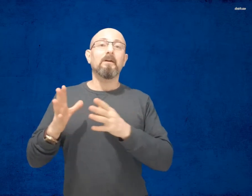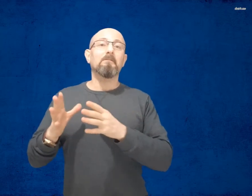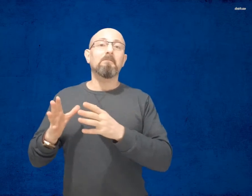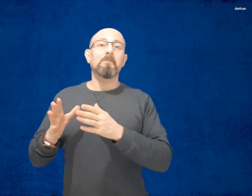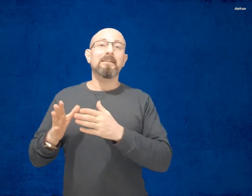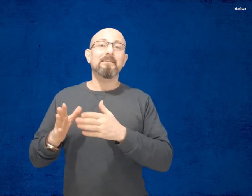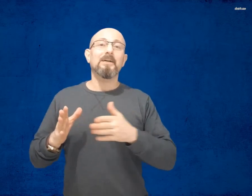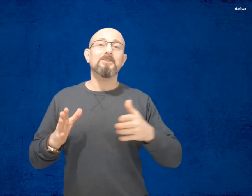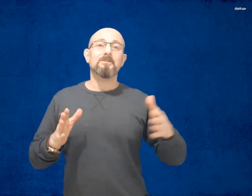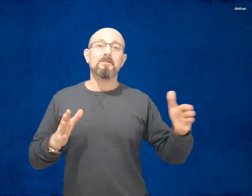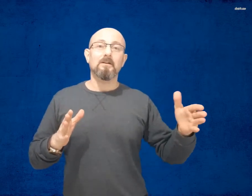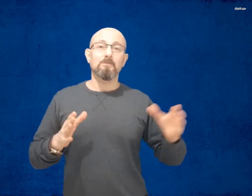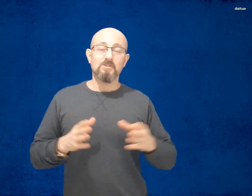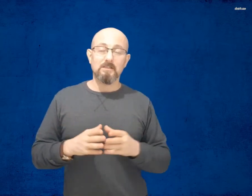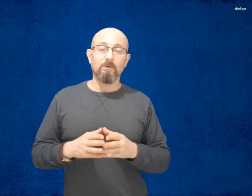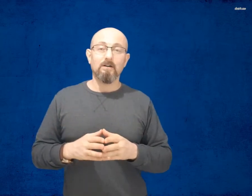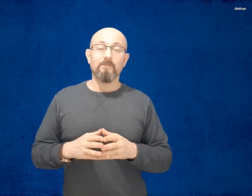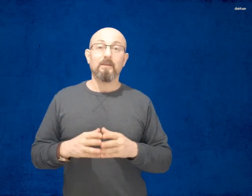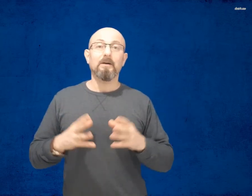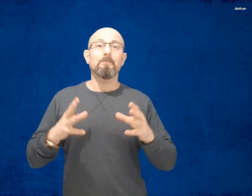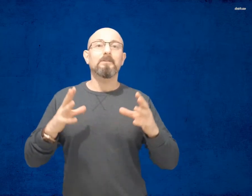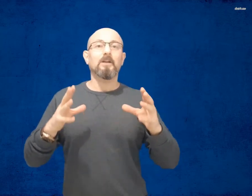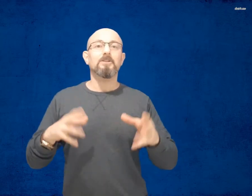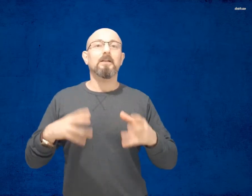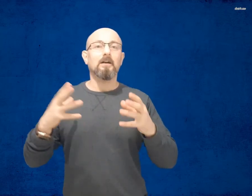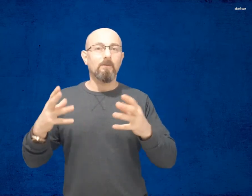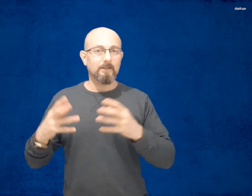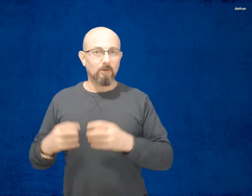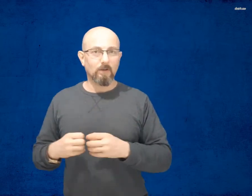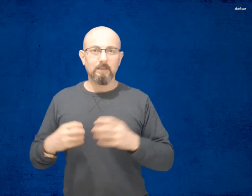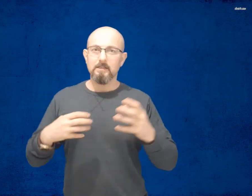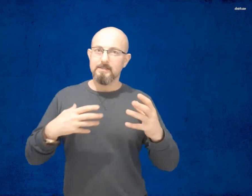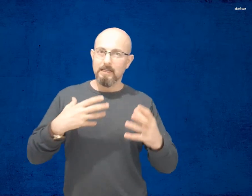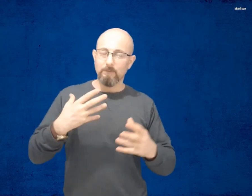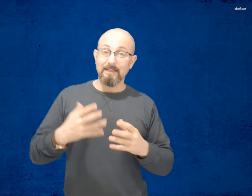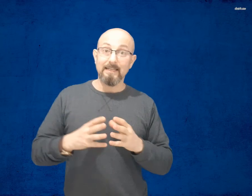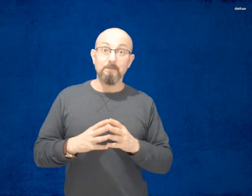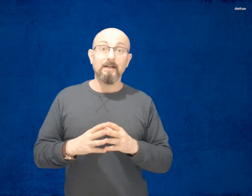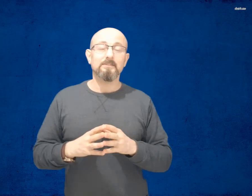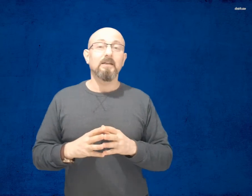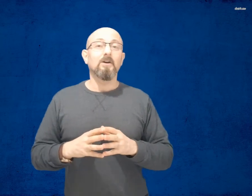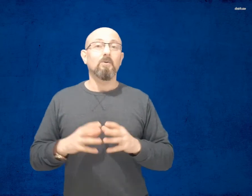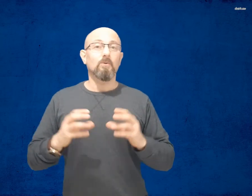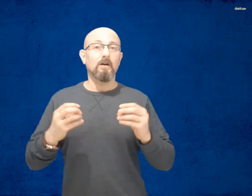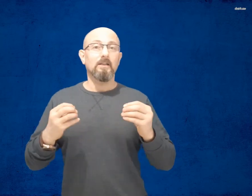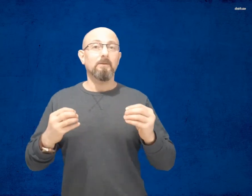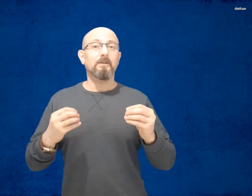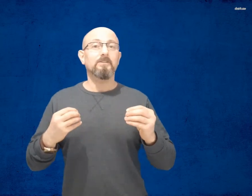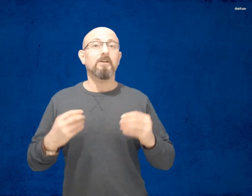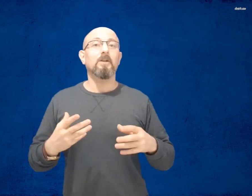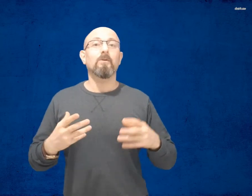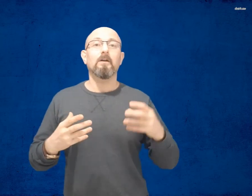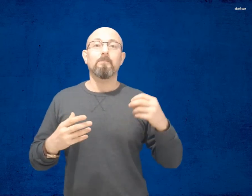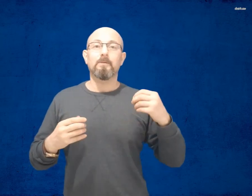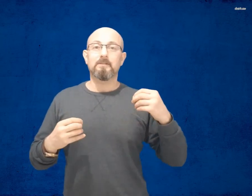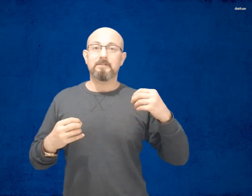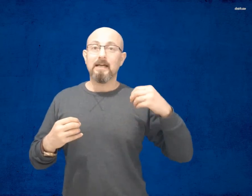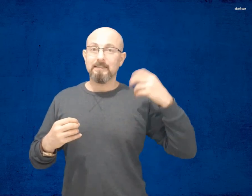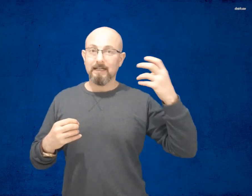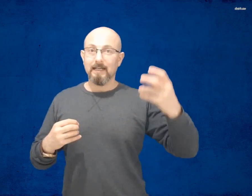من 12 مستوى تمام؟ بتراجع لك قواعد اللغة الإنجليزية والكلمات ولعبة كتير حلوة بتساعدك على